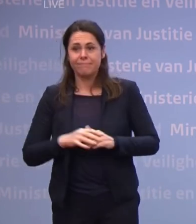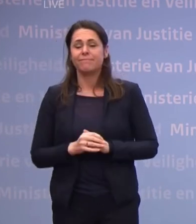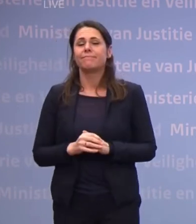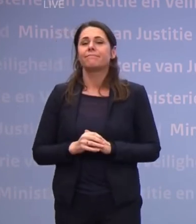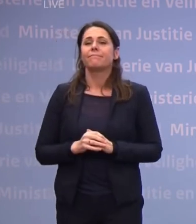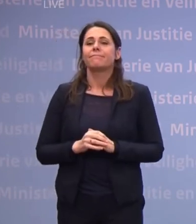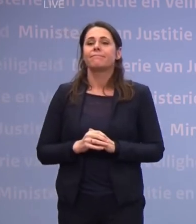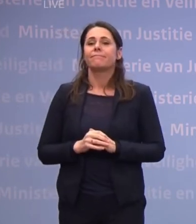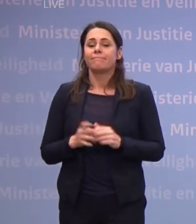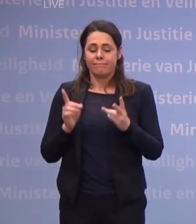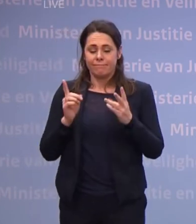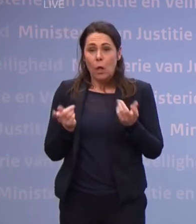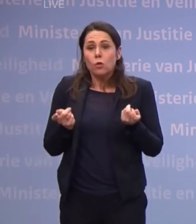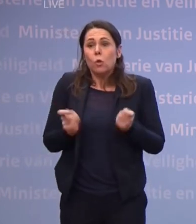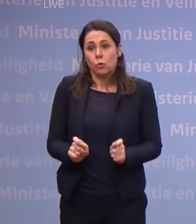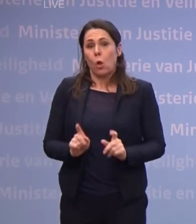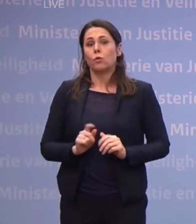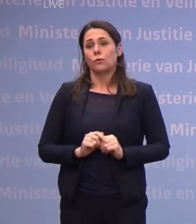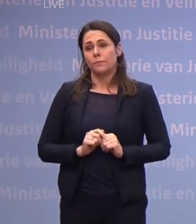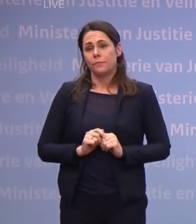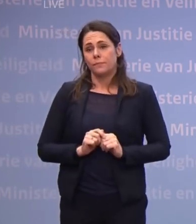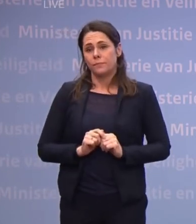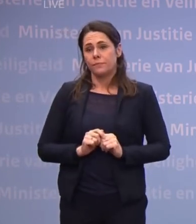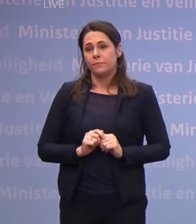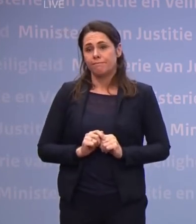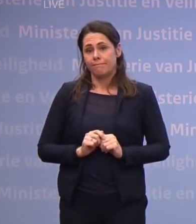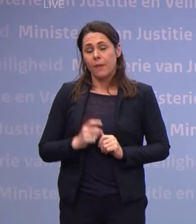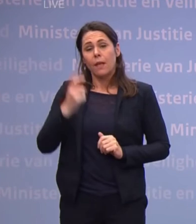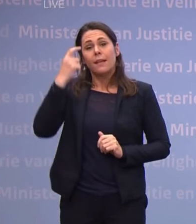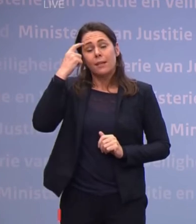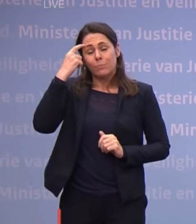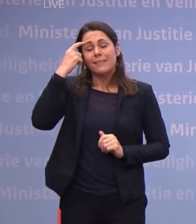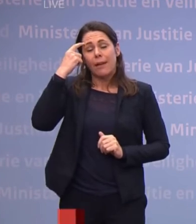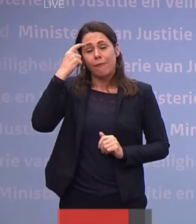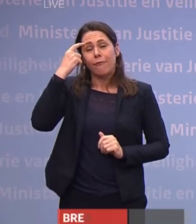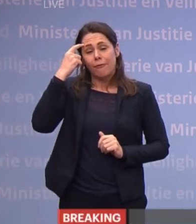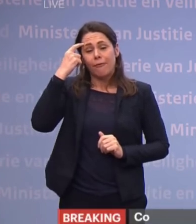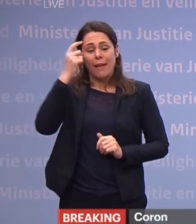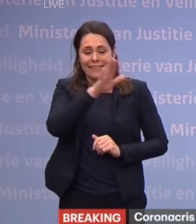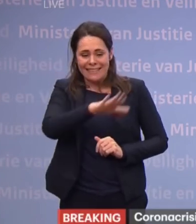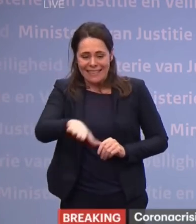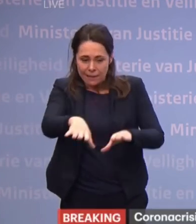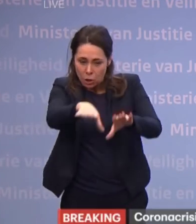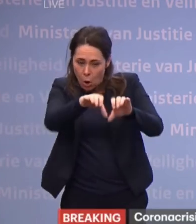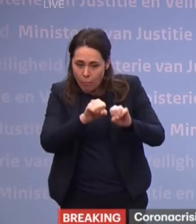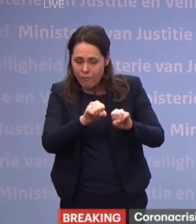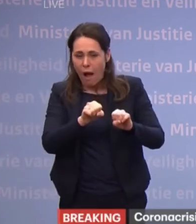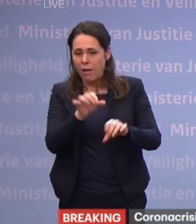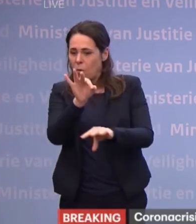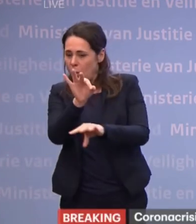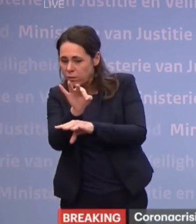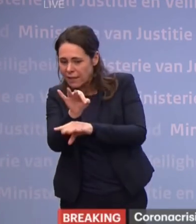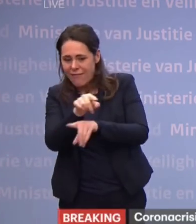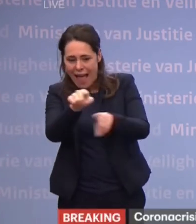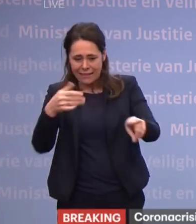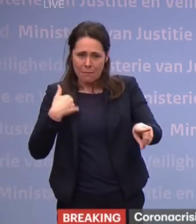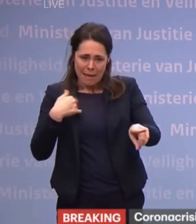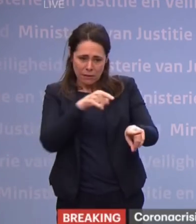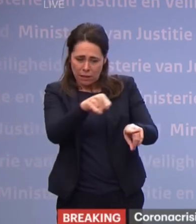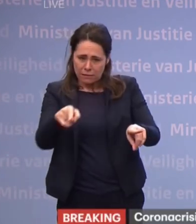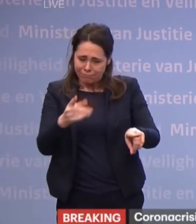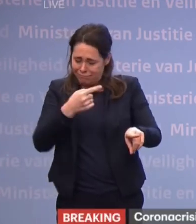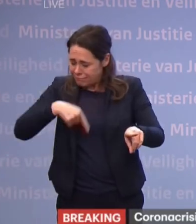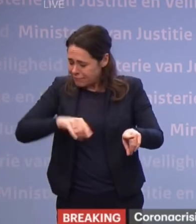En tot slot, we beseffen dat we veel vragen van de mensen die in de kinderopvang werken en in het onderwijs. Het zijn